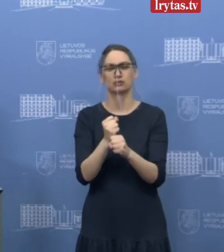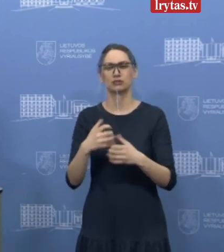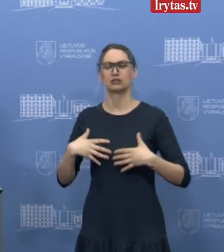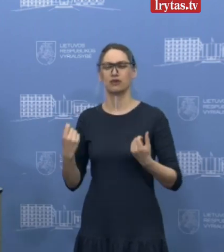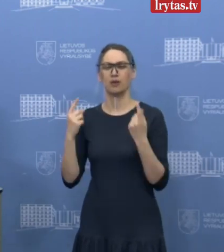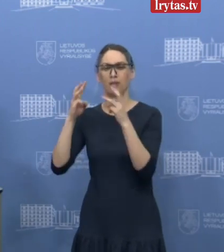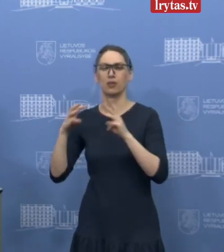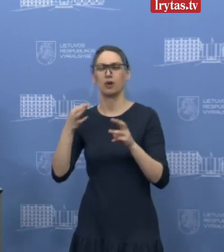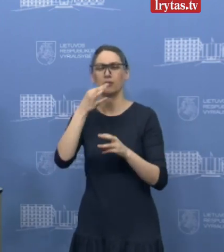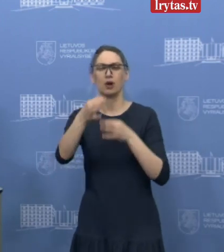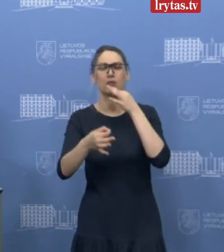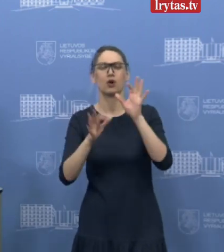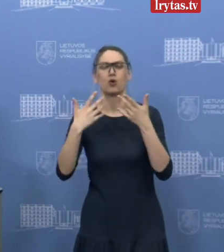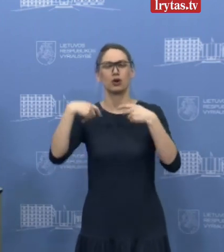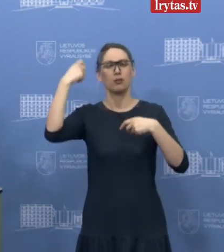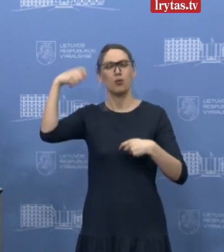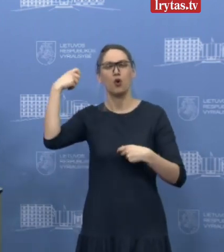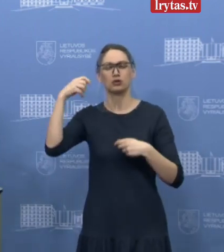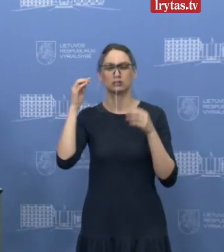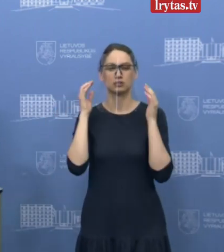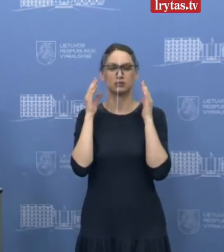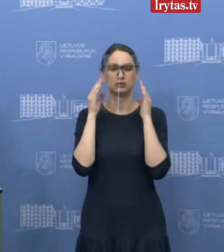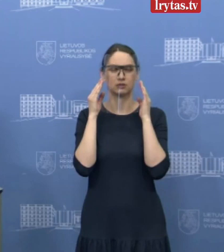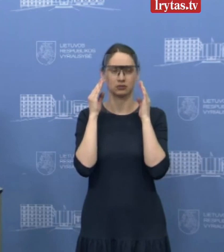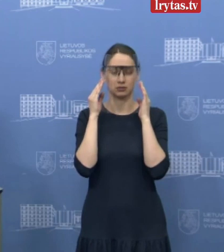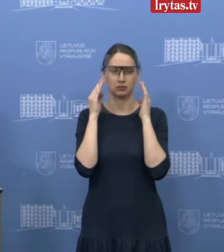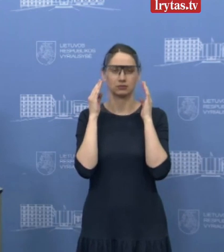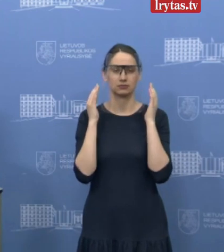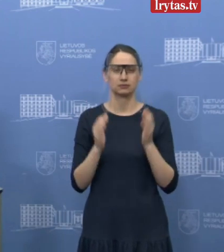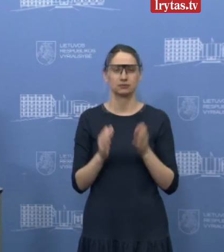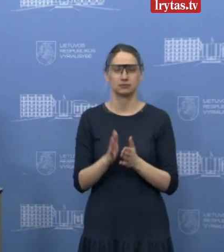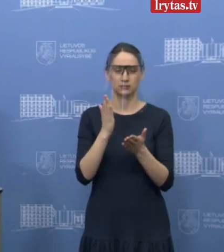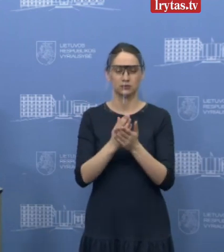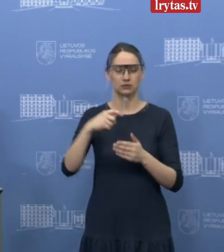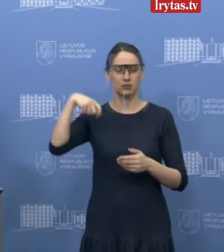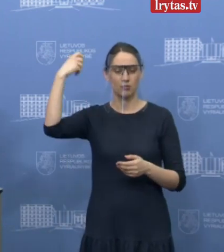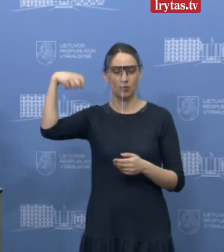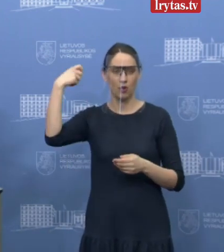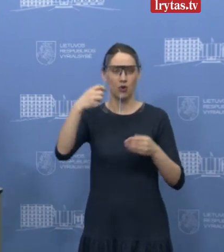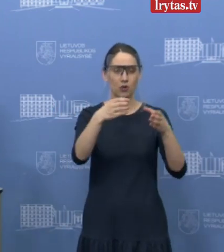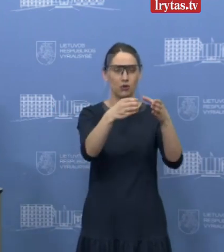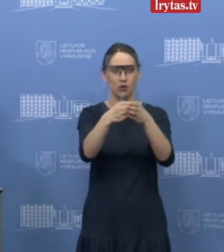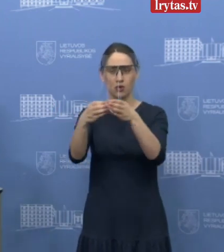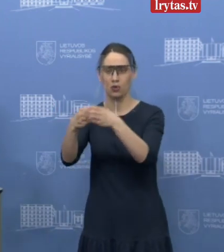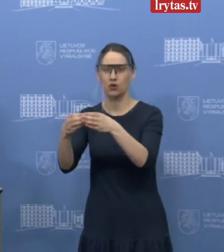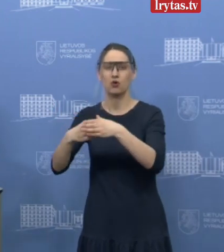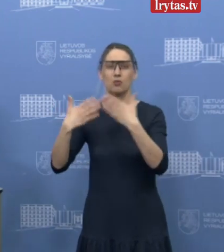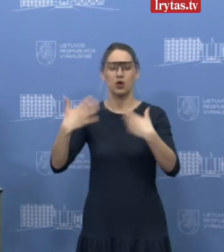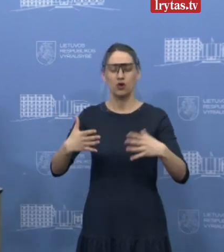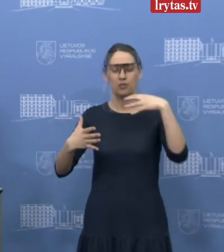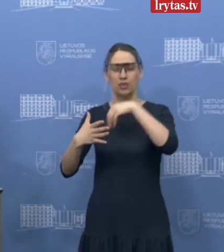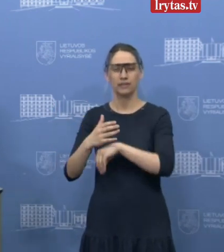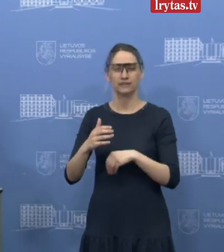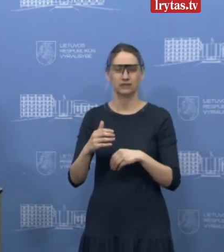ministerija, gal galit juos išvardyti? Ačiū. Aš manau, kad mokslininkų grupė yra sudaryta prie dabar patvirtinto komiteto